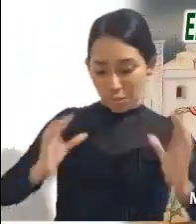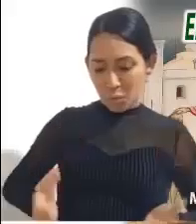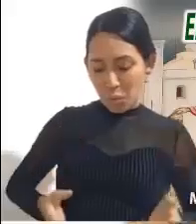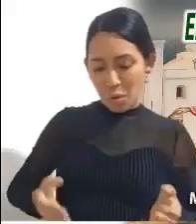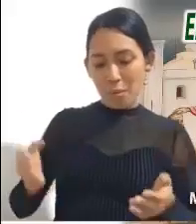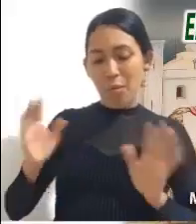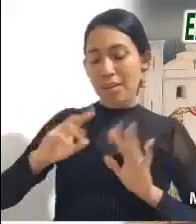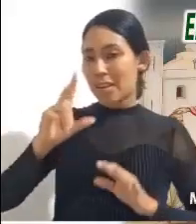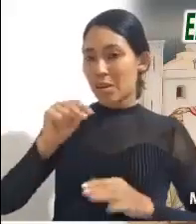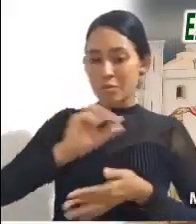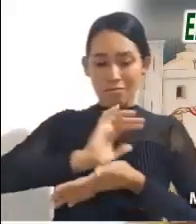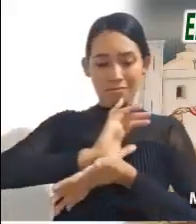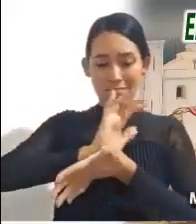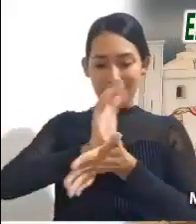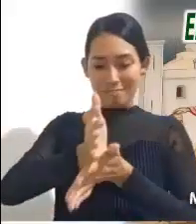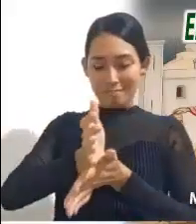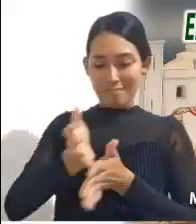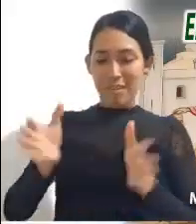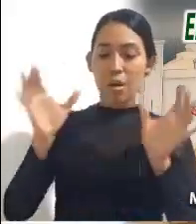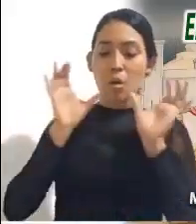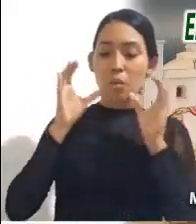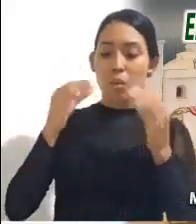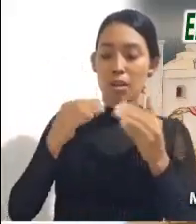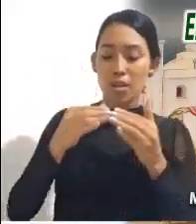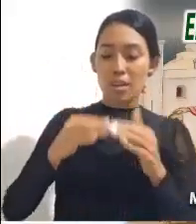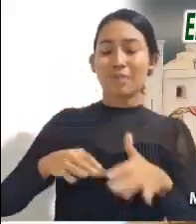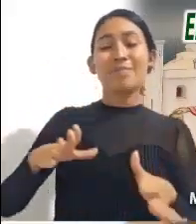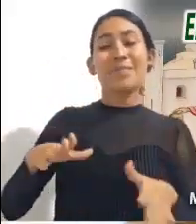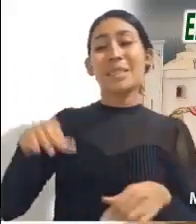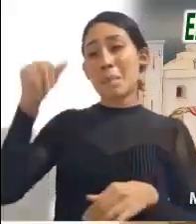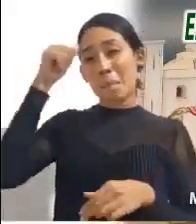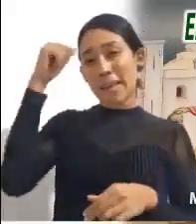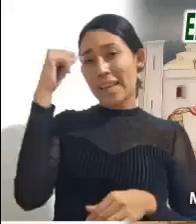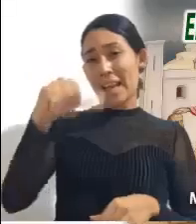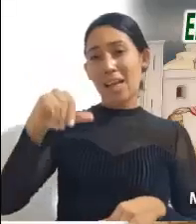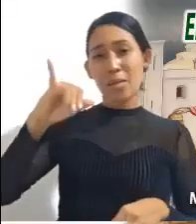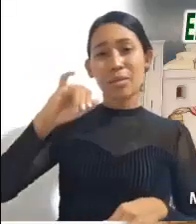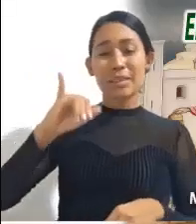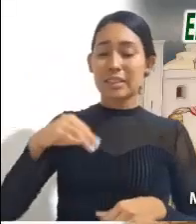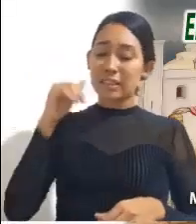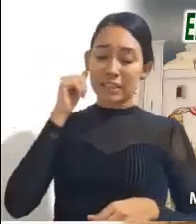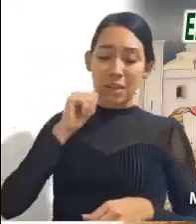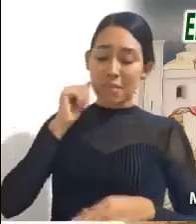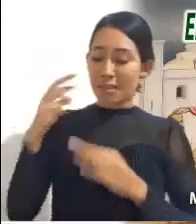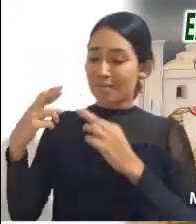aislado de la comunidad. Todo pecado rompe la comunión.